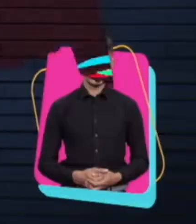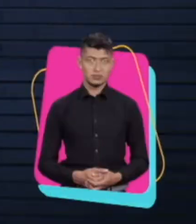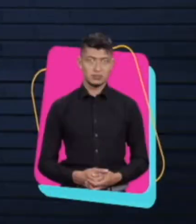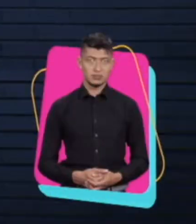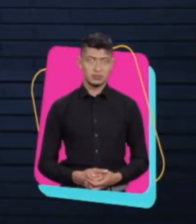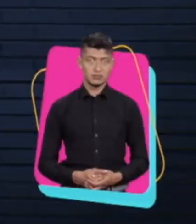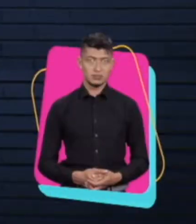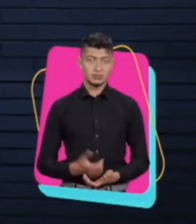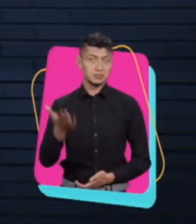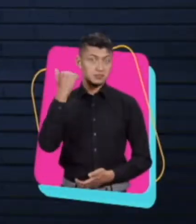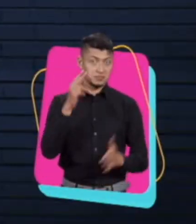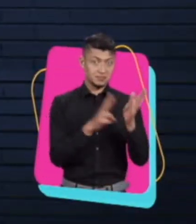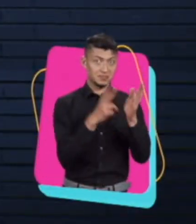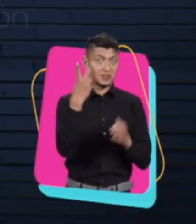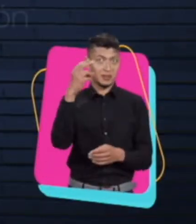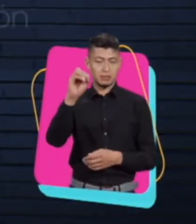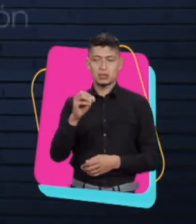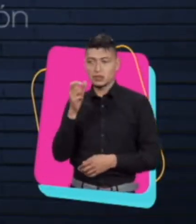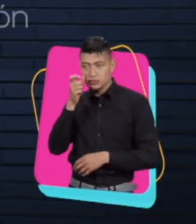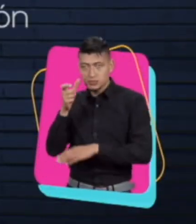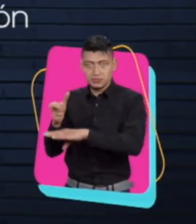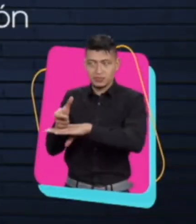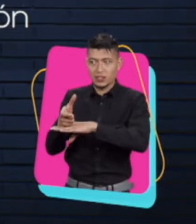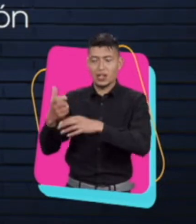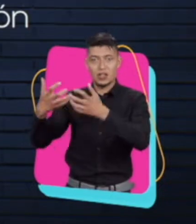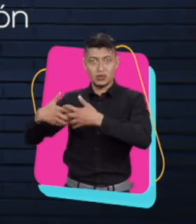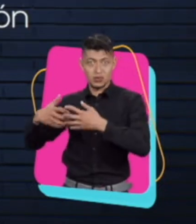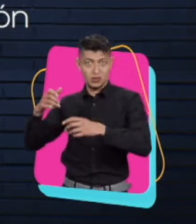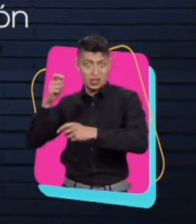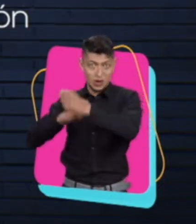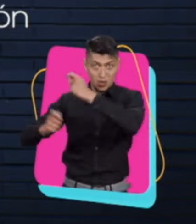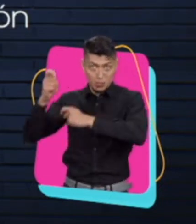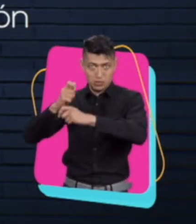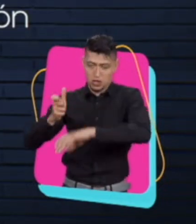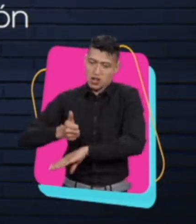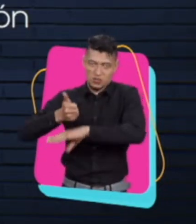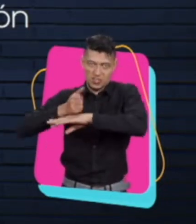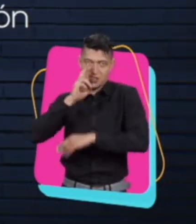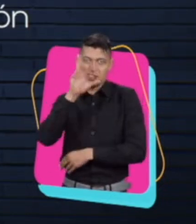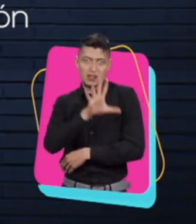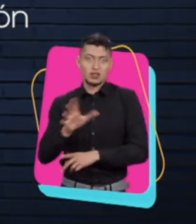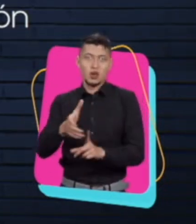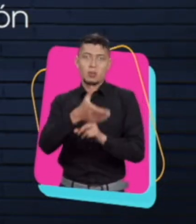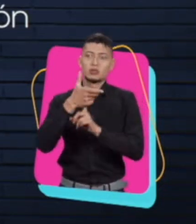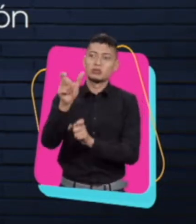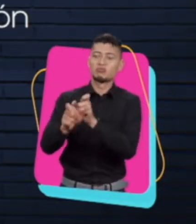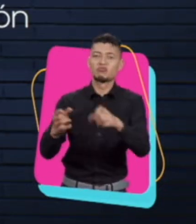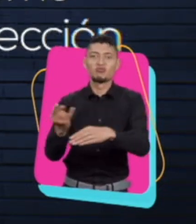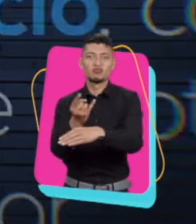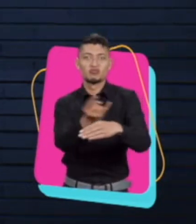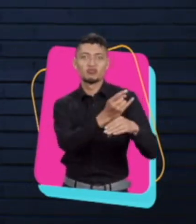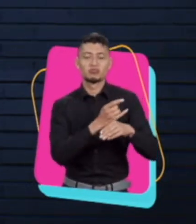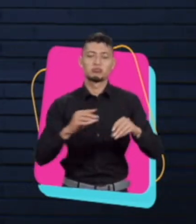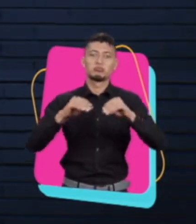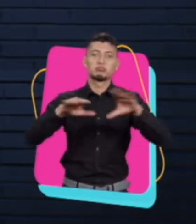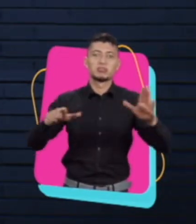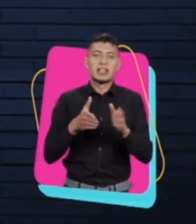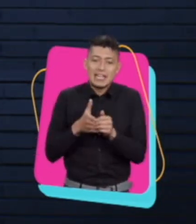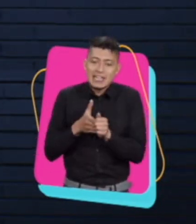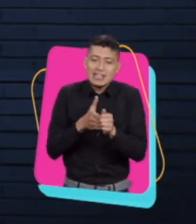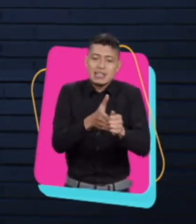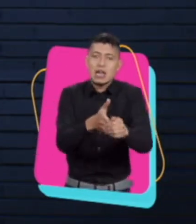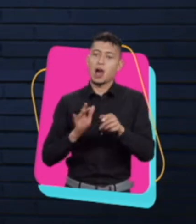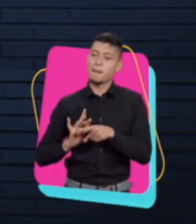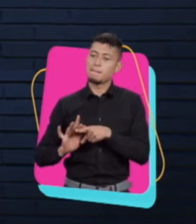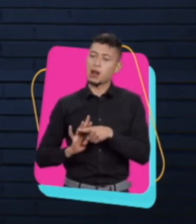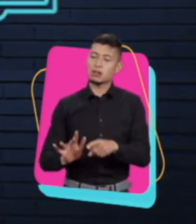En 2020, Superintendencia de Industria y Comercio, como Autoridad Nacional de Protección al Consumidor, expidió una guía